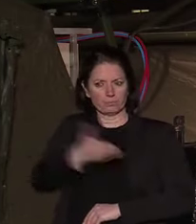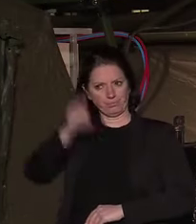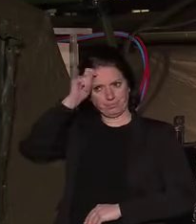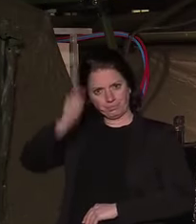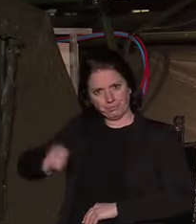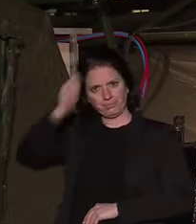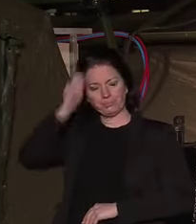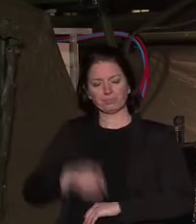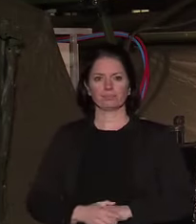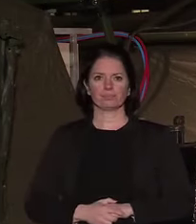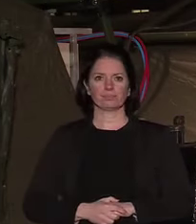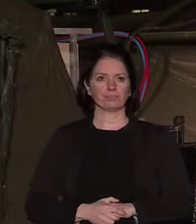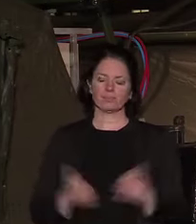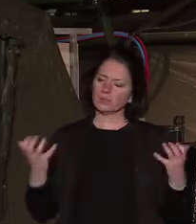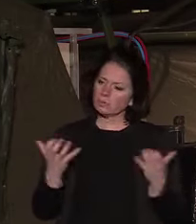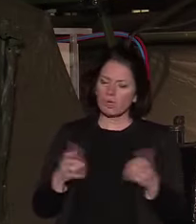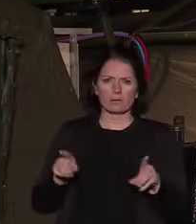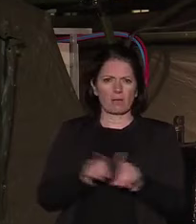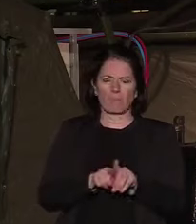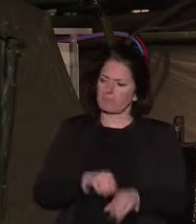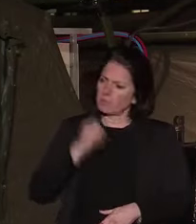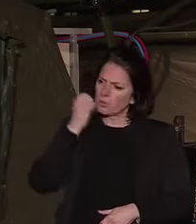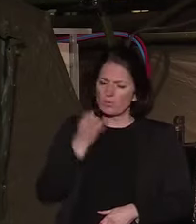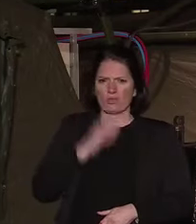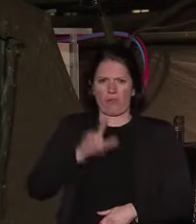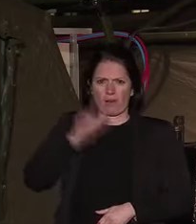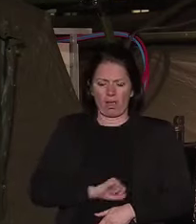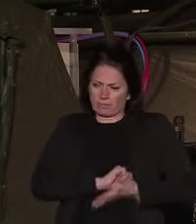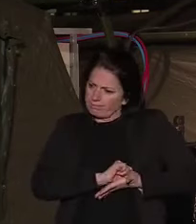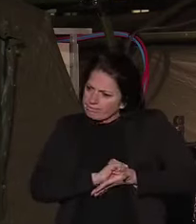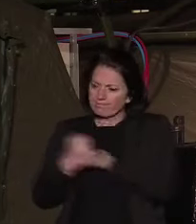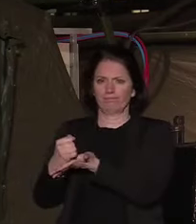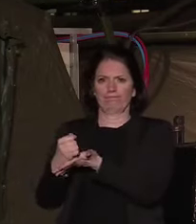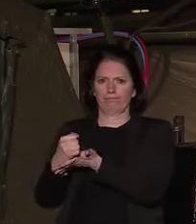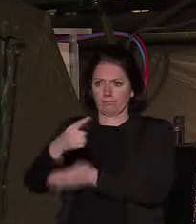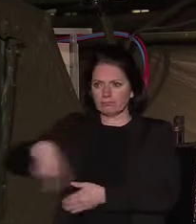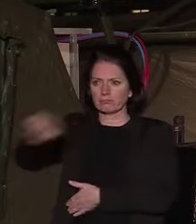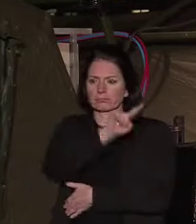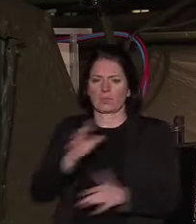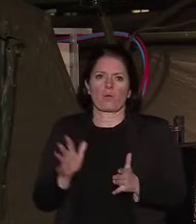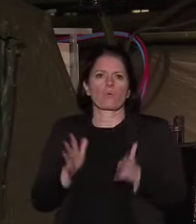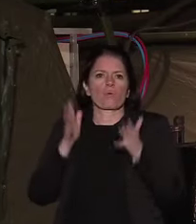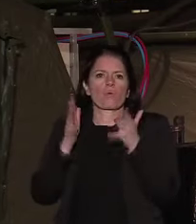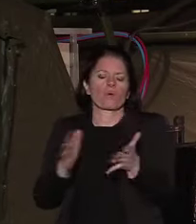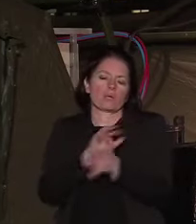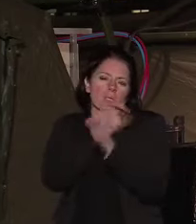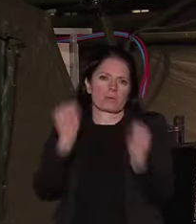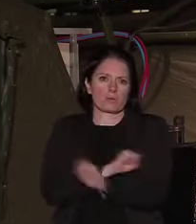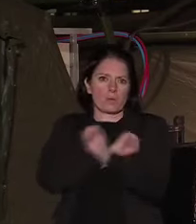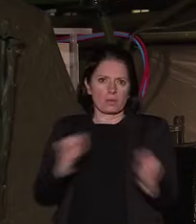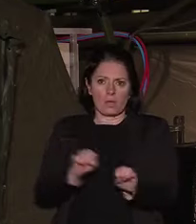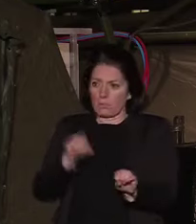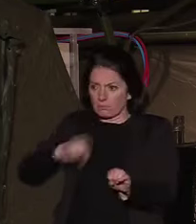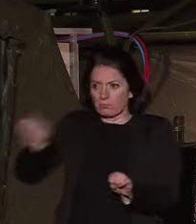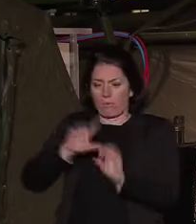Elle est à leur côté à chaque instant. Avec un courage exceptionnel, ils font face, ils